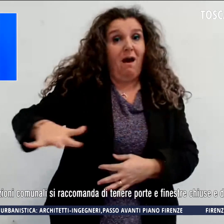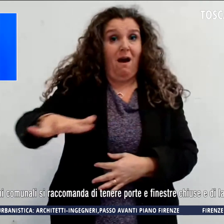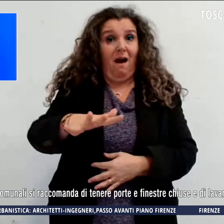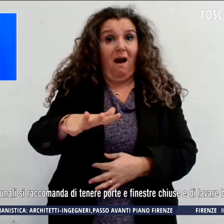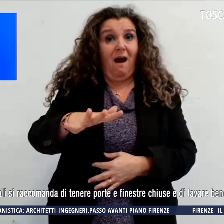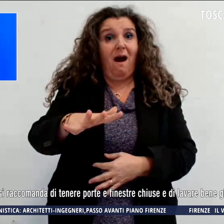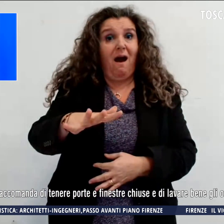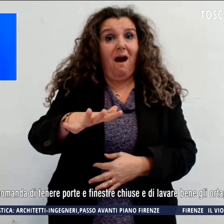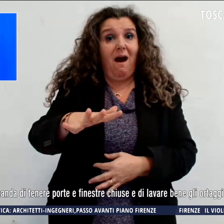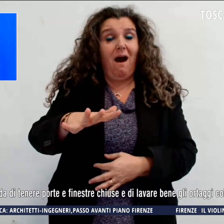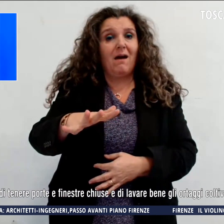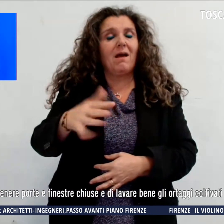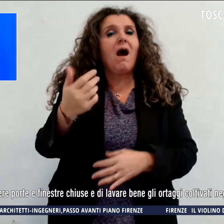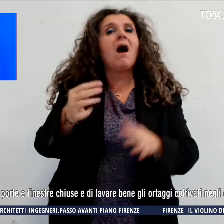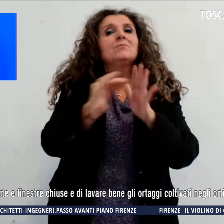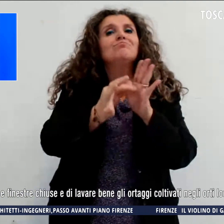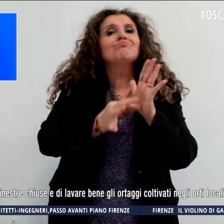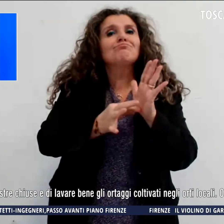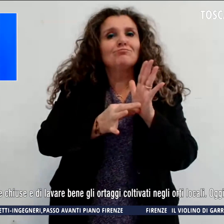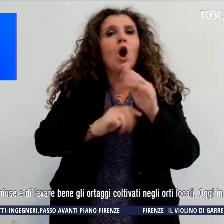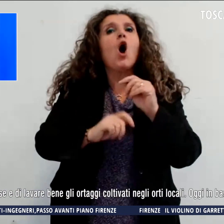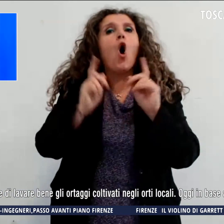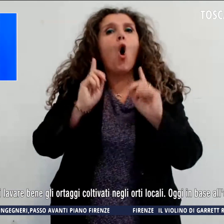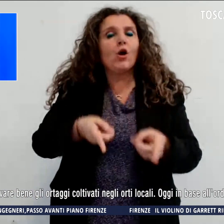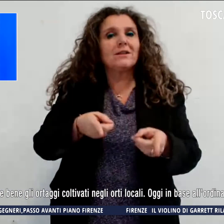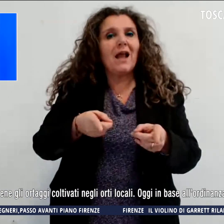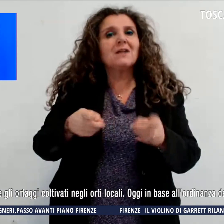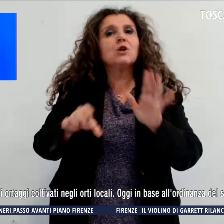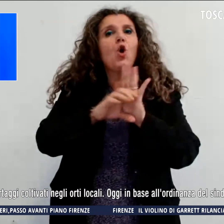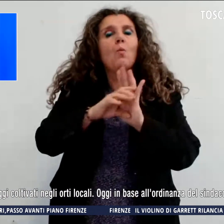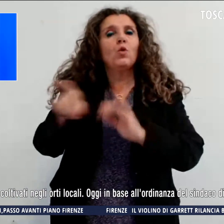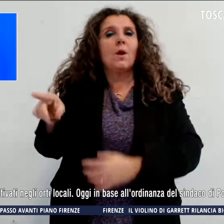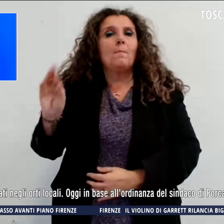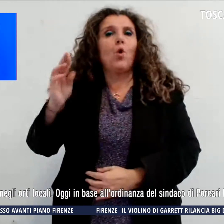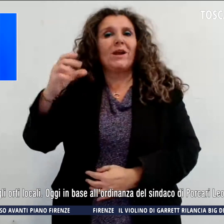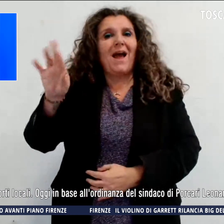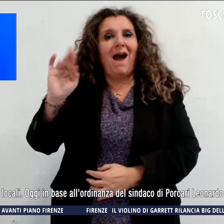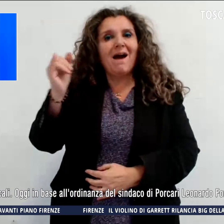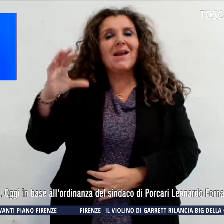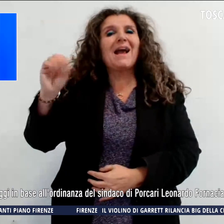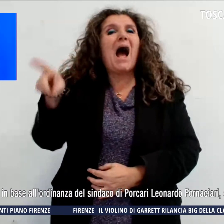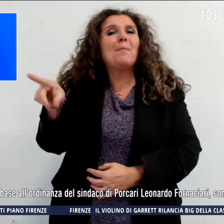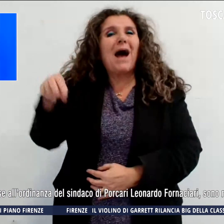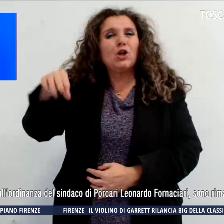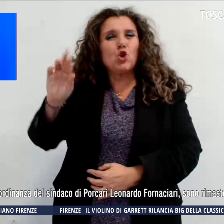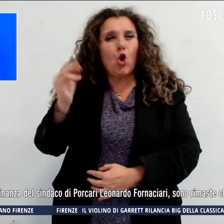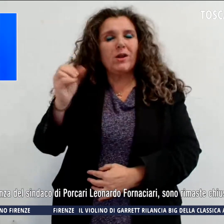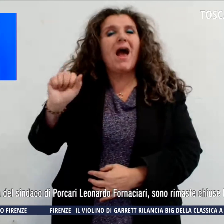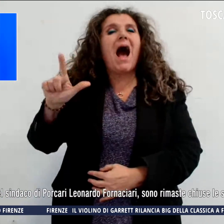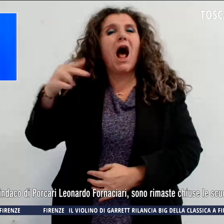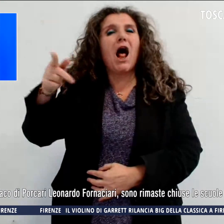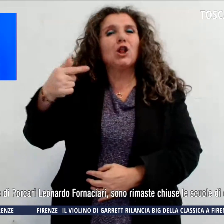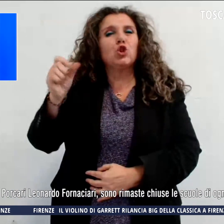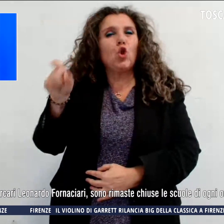ordinanze dei comuni di Porcari, Capannori e Alto Pascio sulla qualità dell